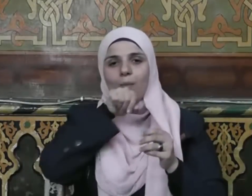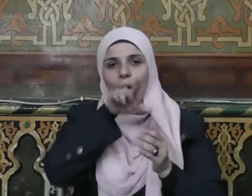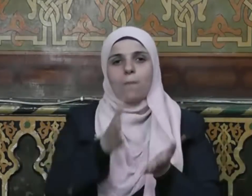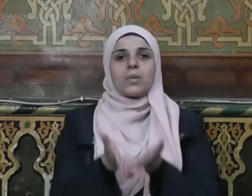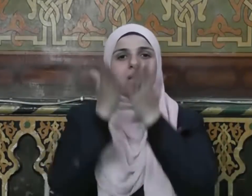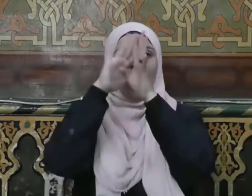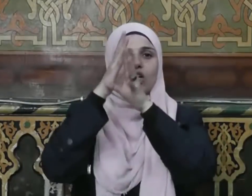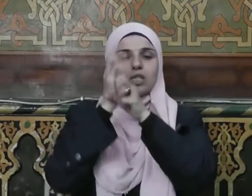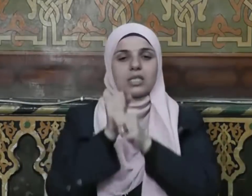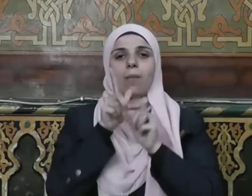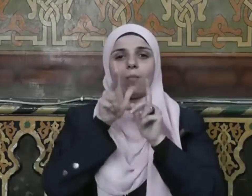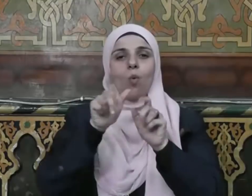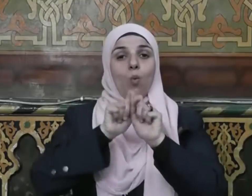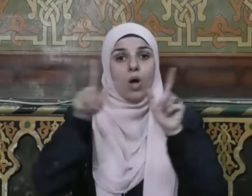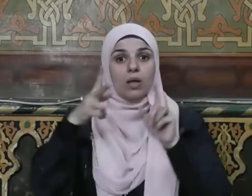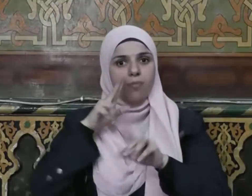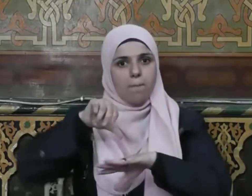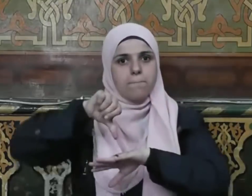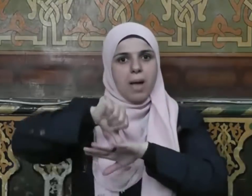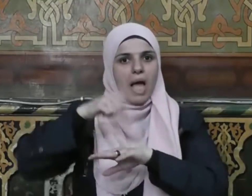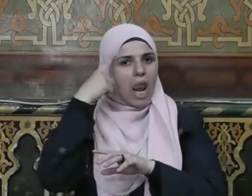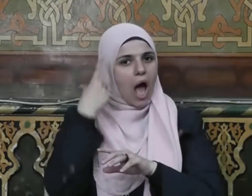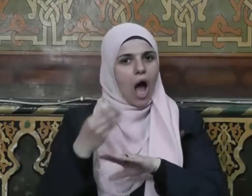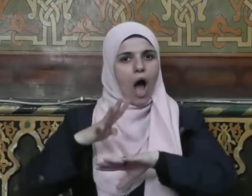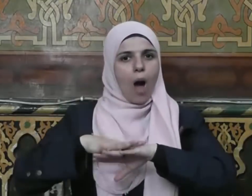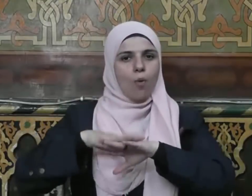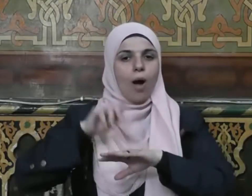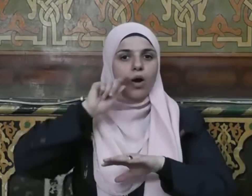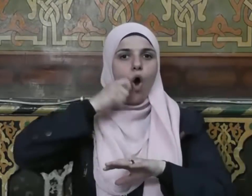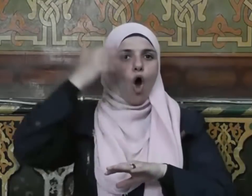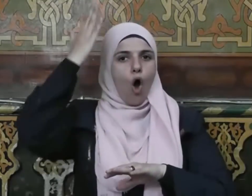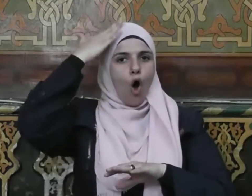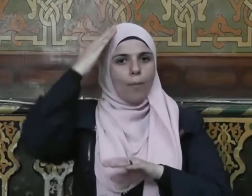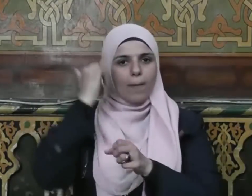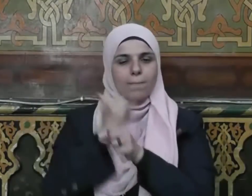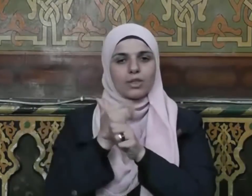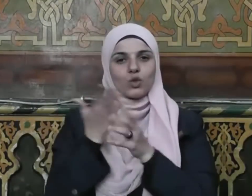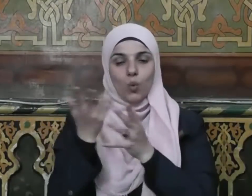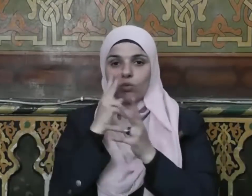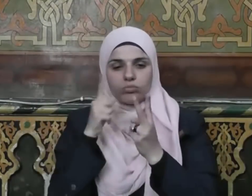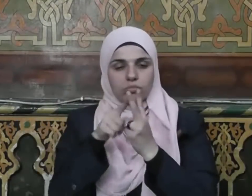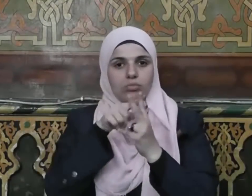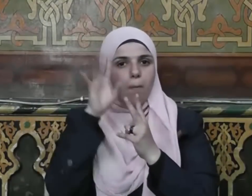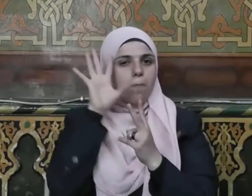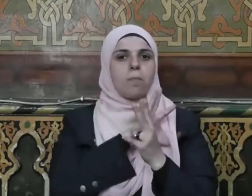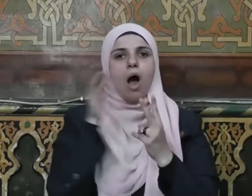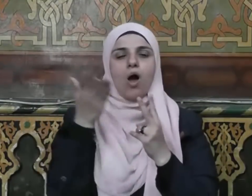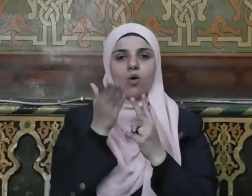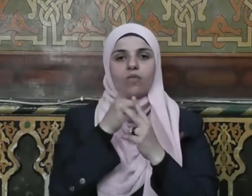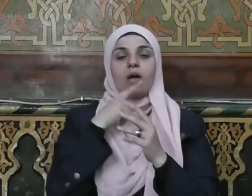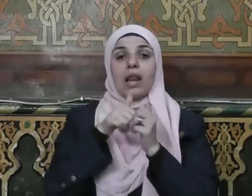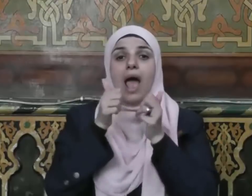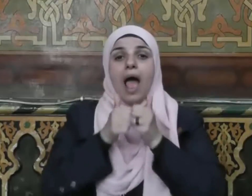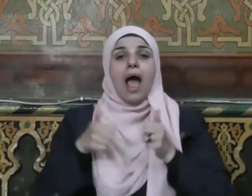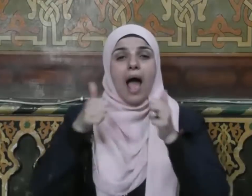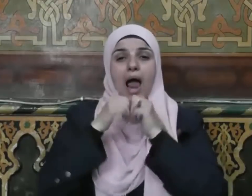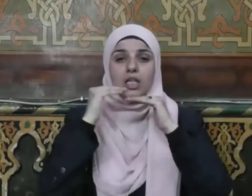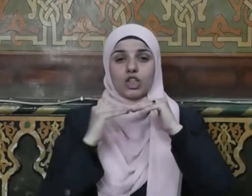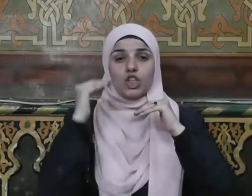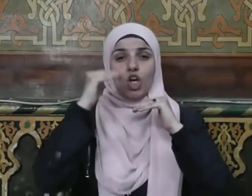وسلم موضحا مكانة أبي بكر وعمر رضي الله عنه إن أهل الدرجات